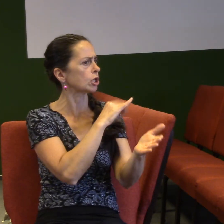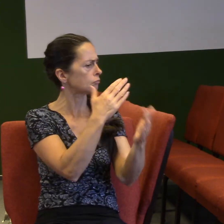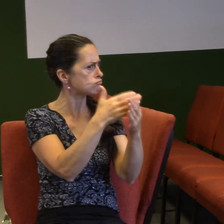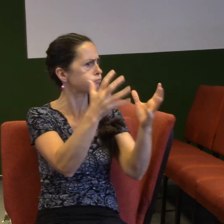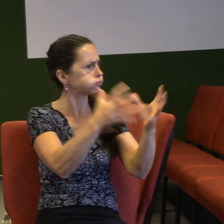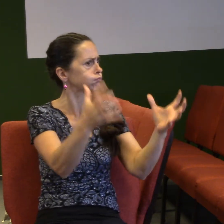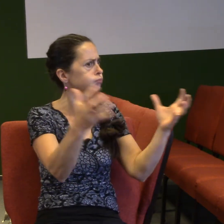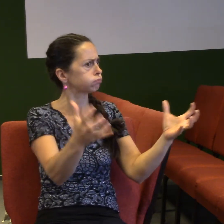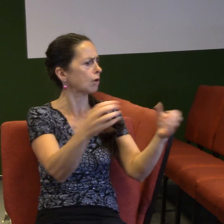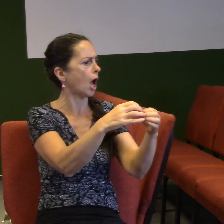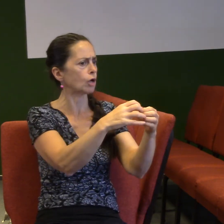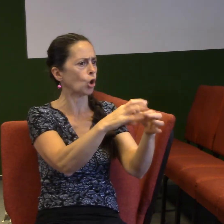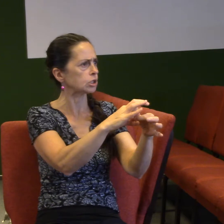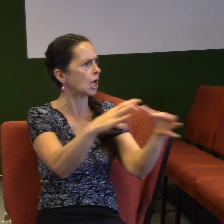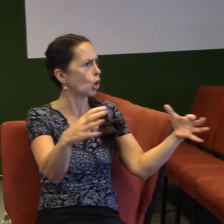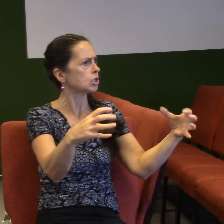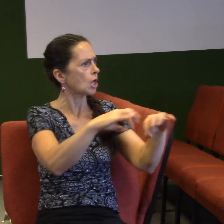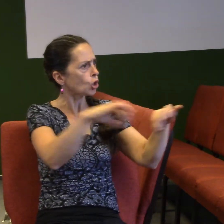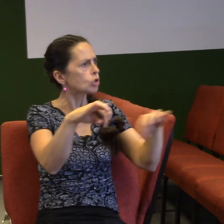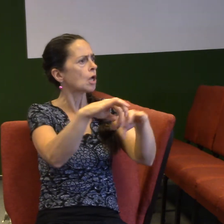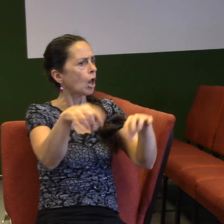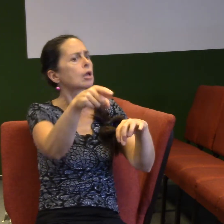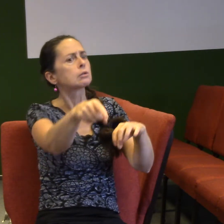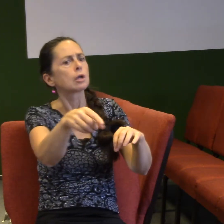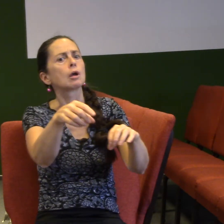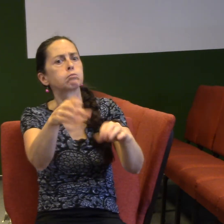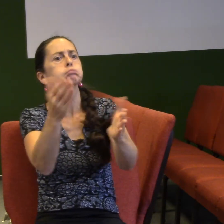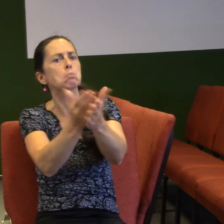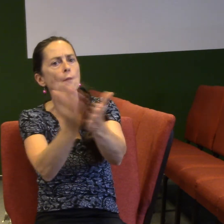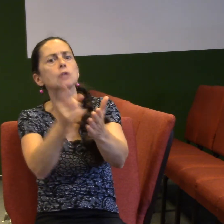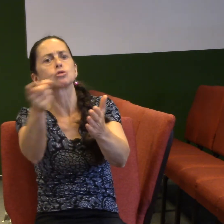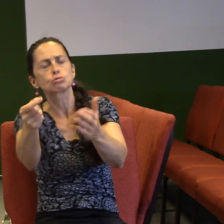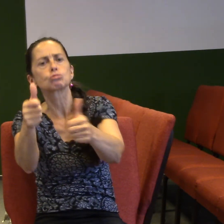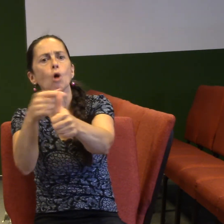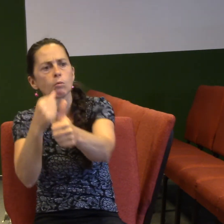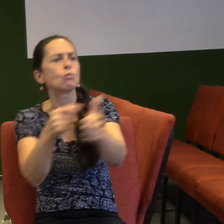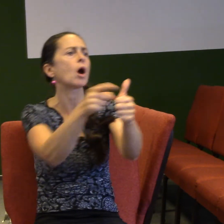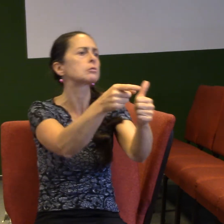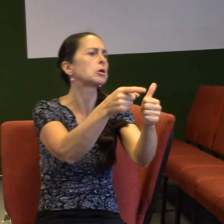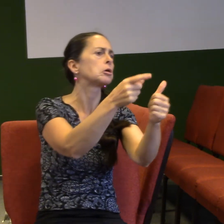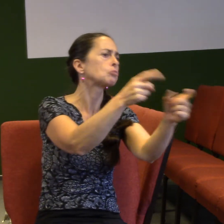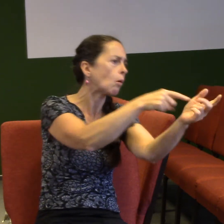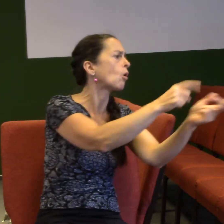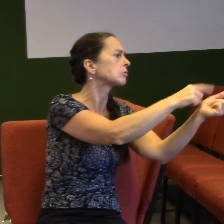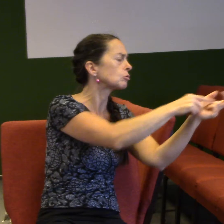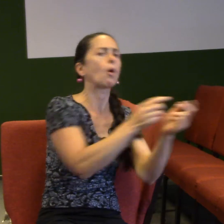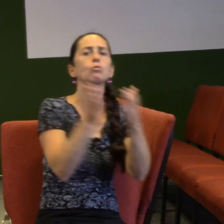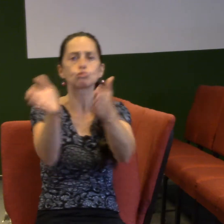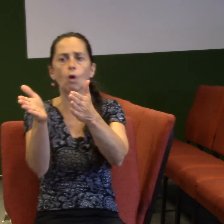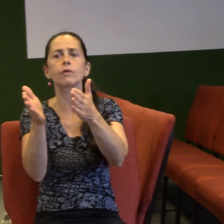je rozdělení. Říká, že patříš tomu, ty říkáš, že tomu. Nasledujete lidi, nasledujete člověka. Rozbujela se u vás